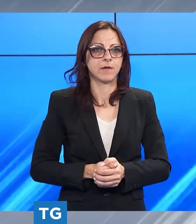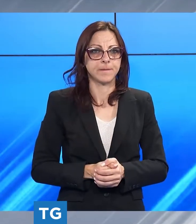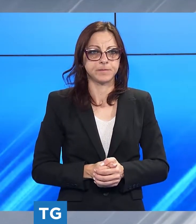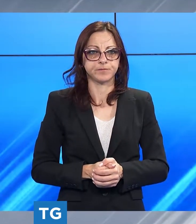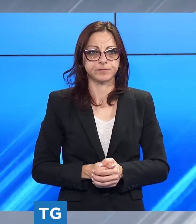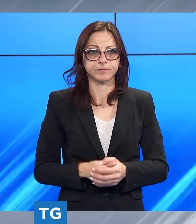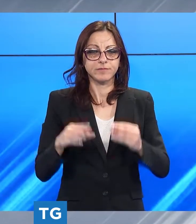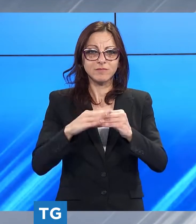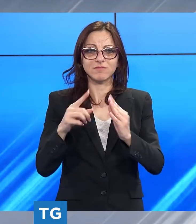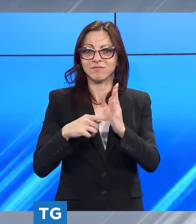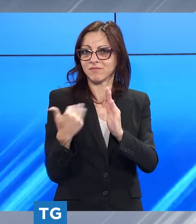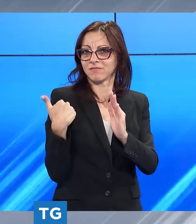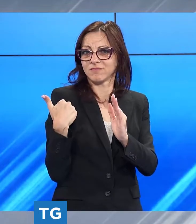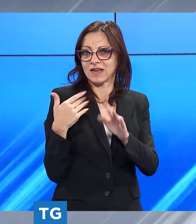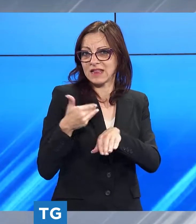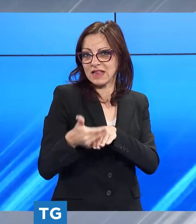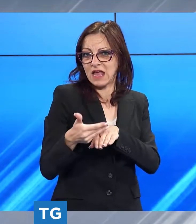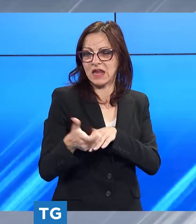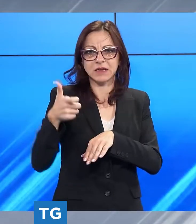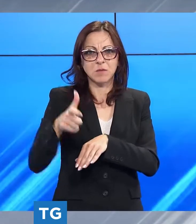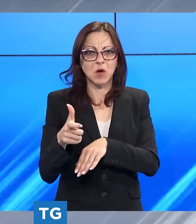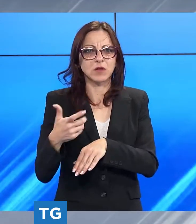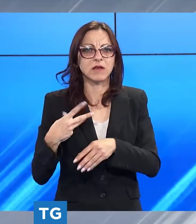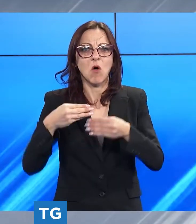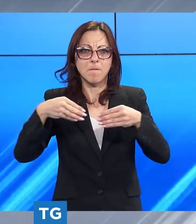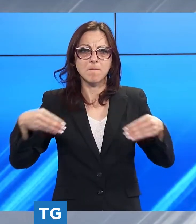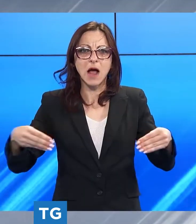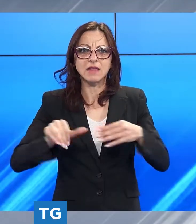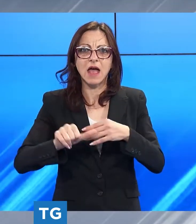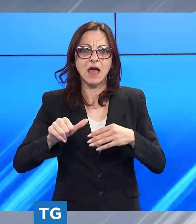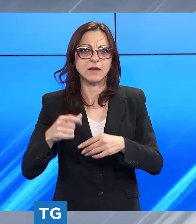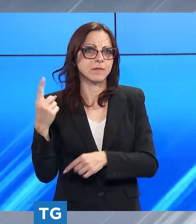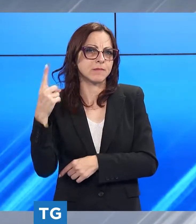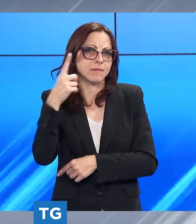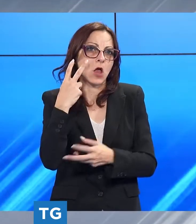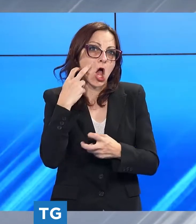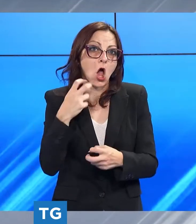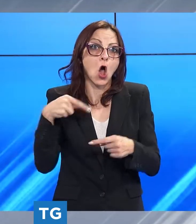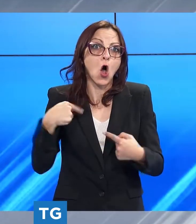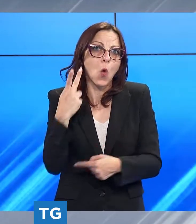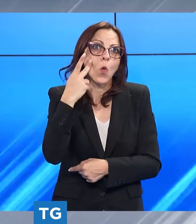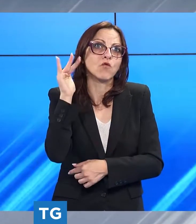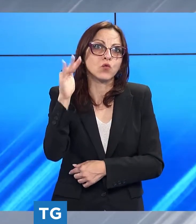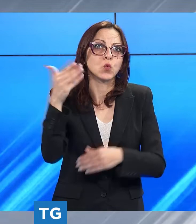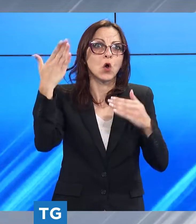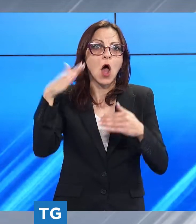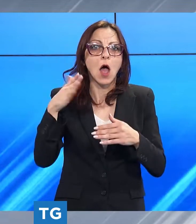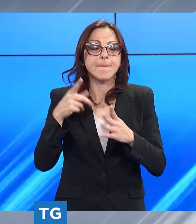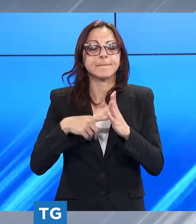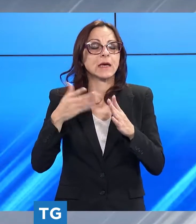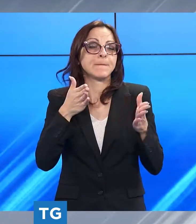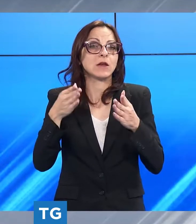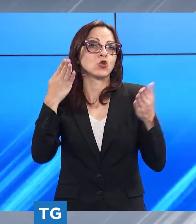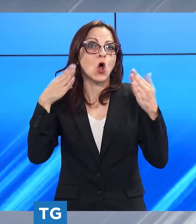aveva subito un piccolo ritardo dovuto alla difficoltà di reperire la materia prima ma adesso si guarda avanti e in autunno il sovrappasso ferroviario